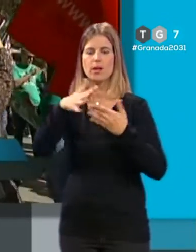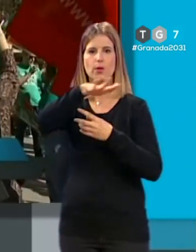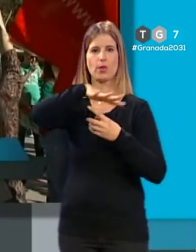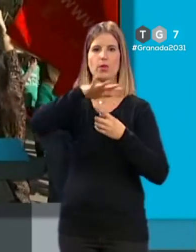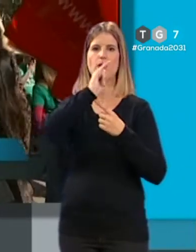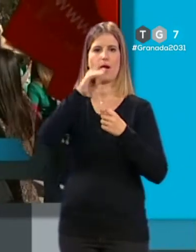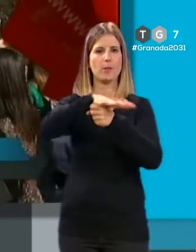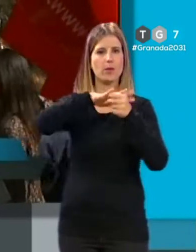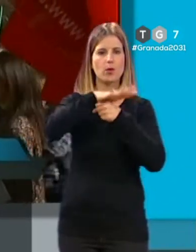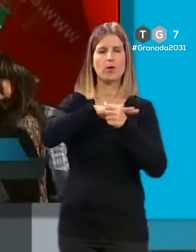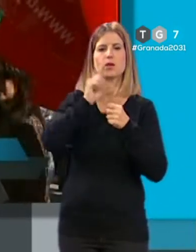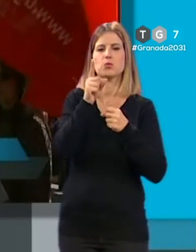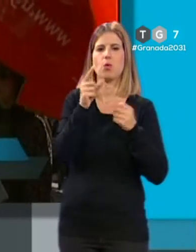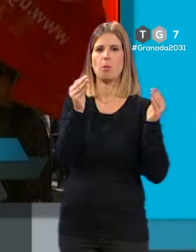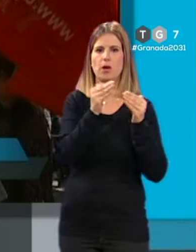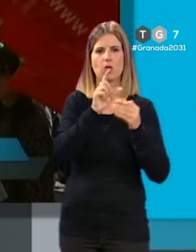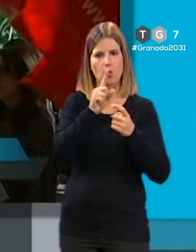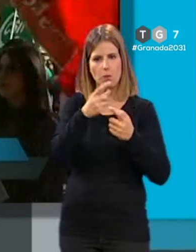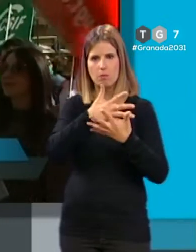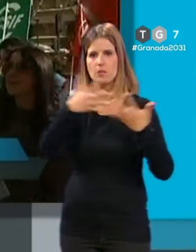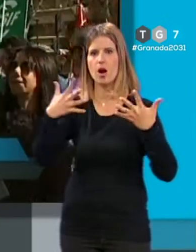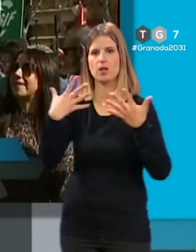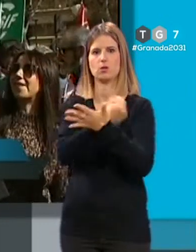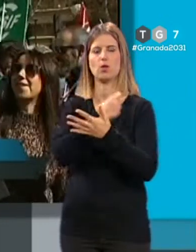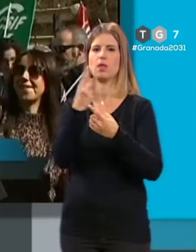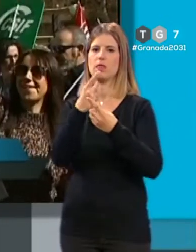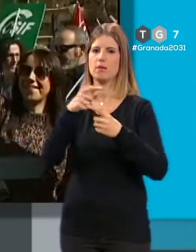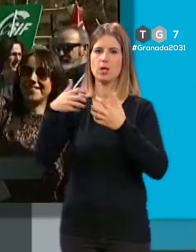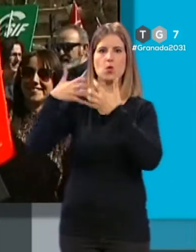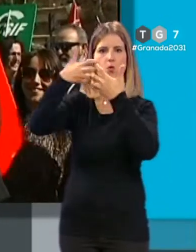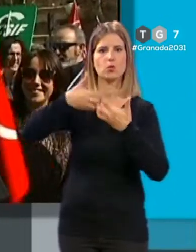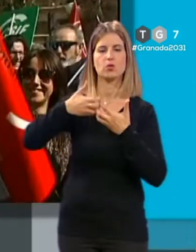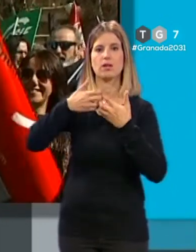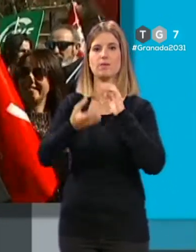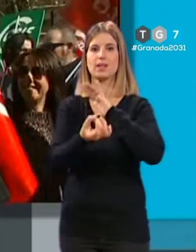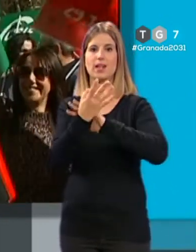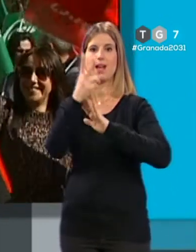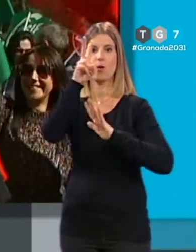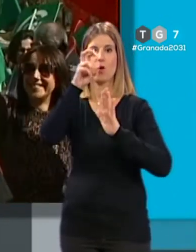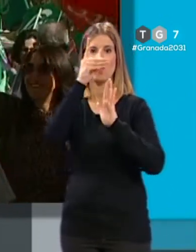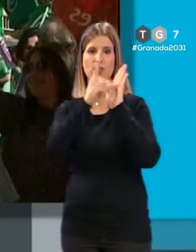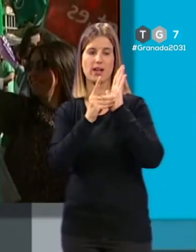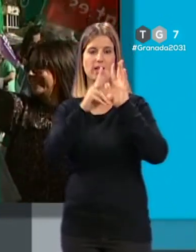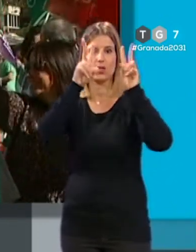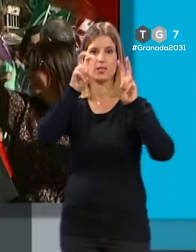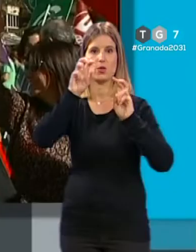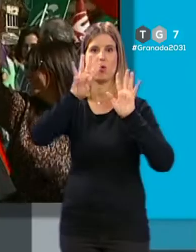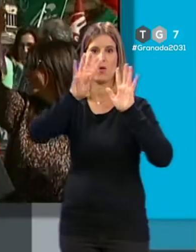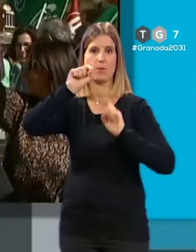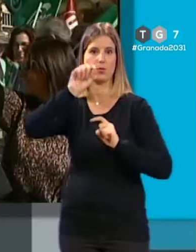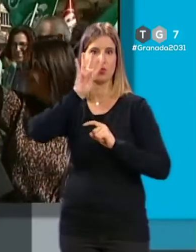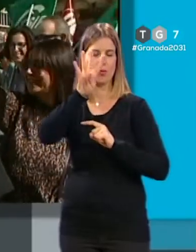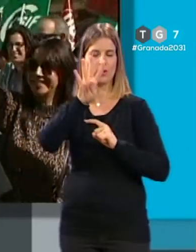provincia no solo es para unos pocos y ahí hay que apostar. Entonces el nuevo decreto de escolarización sobre todo en su artículo 9.4